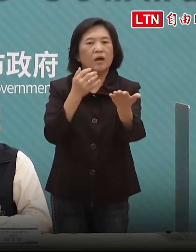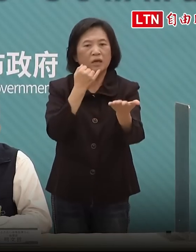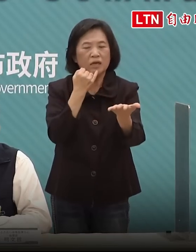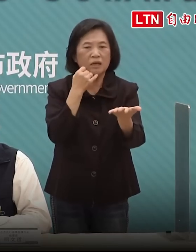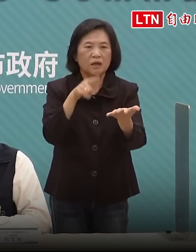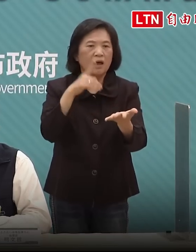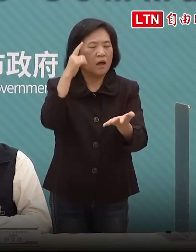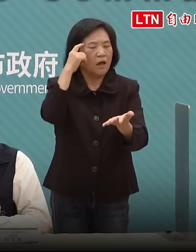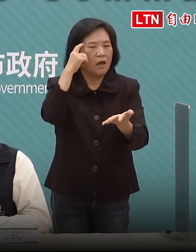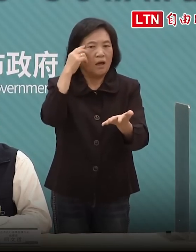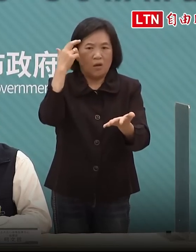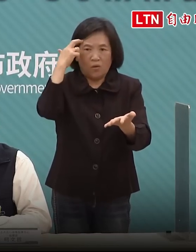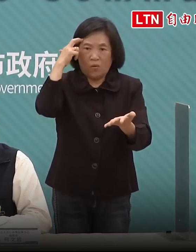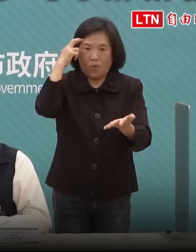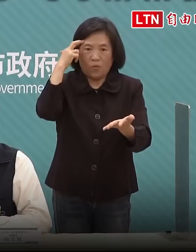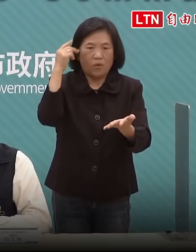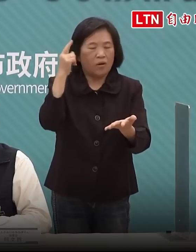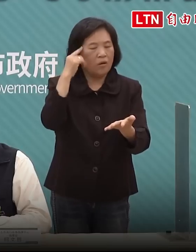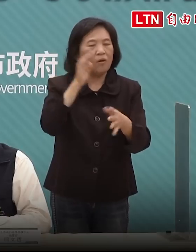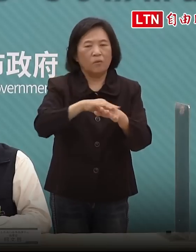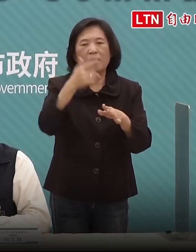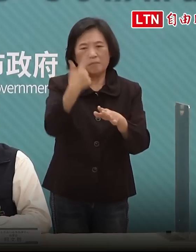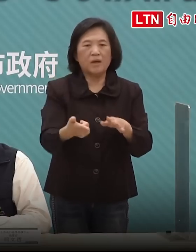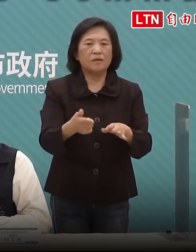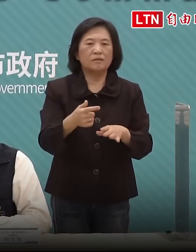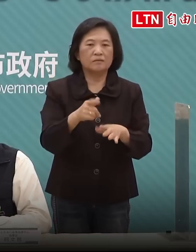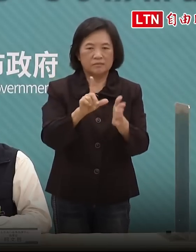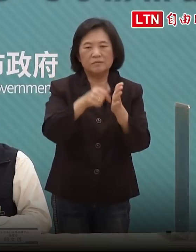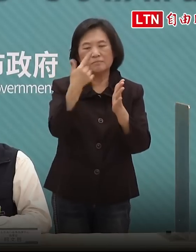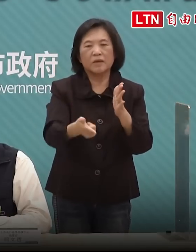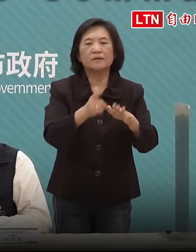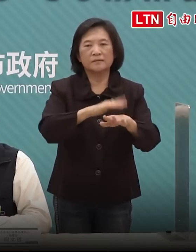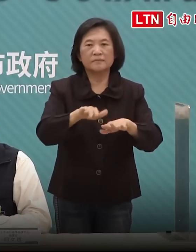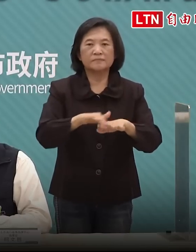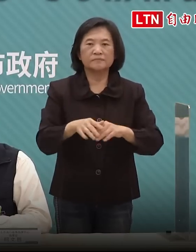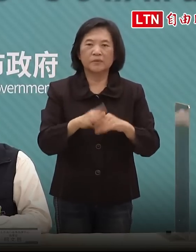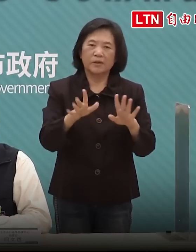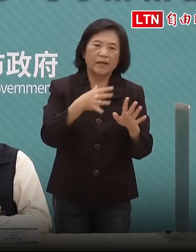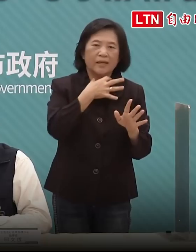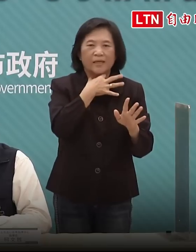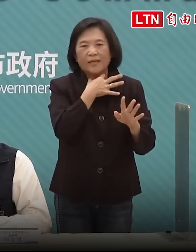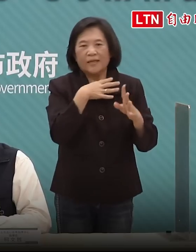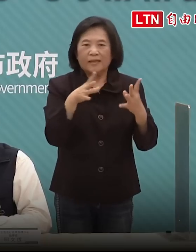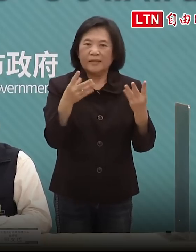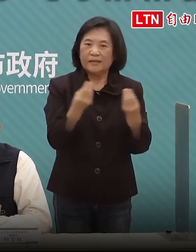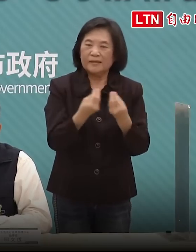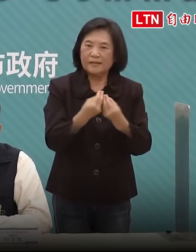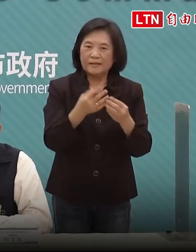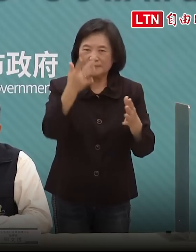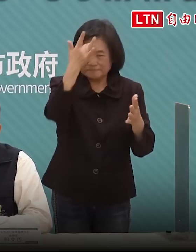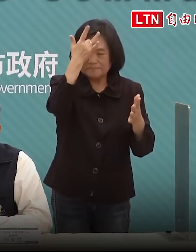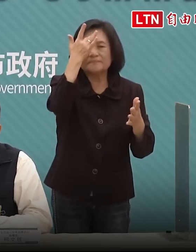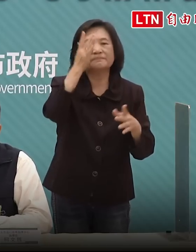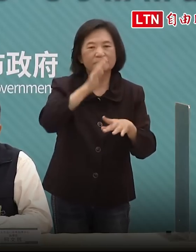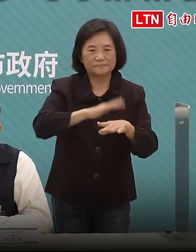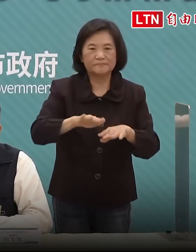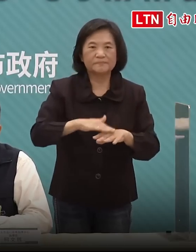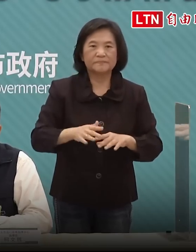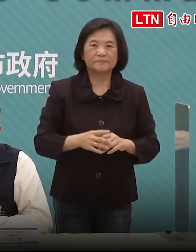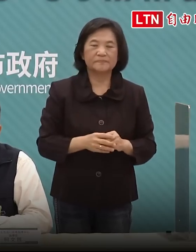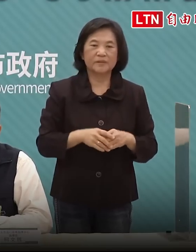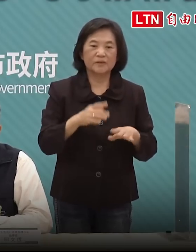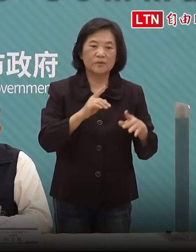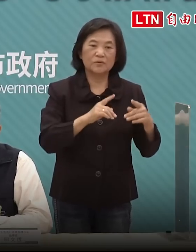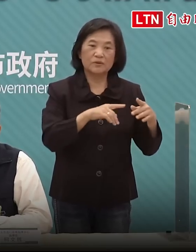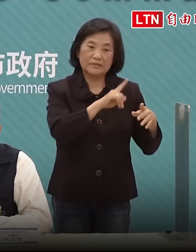就是說會延遲很多會延遲很多所以這是個困境你知道所以是這樣如果我們把